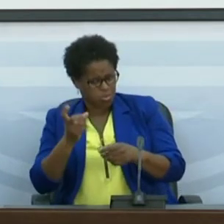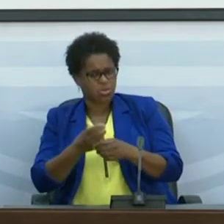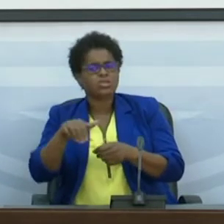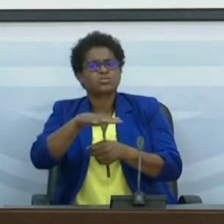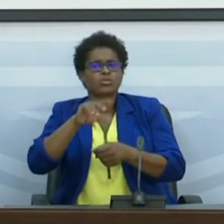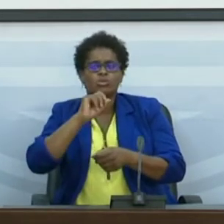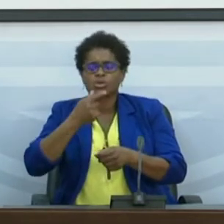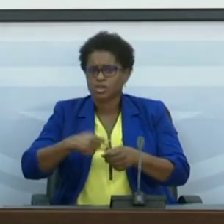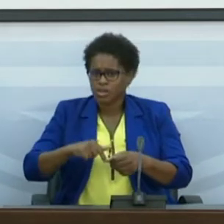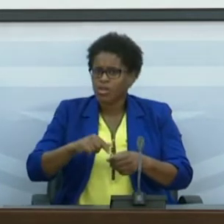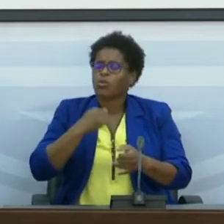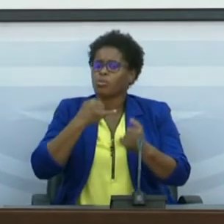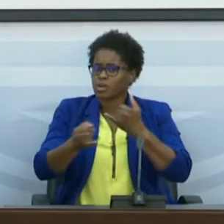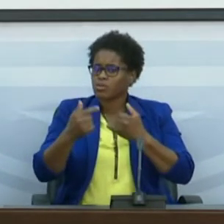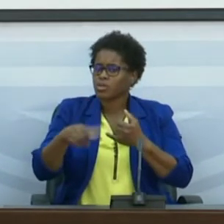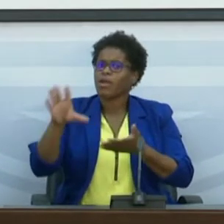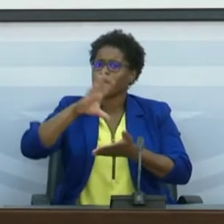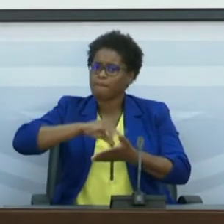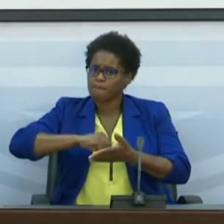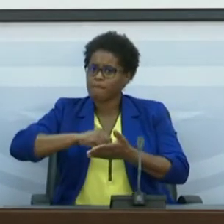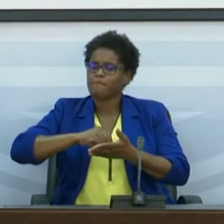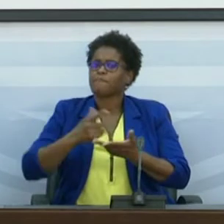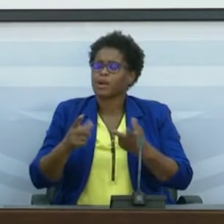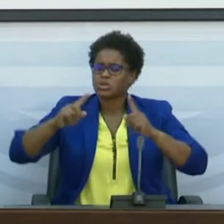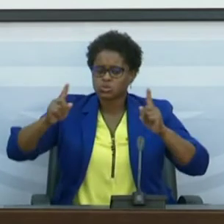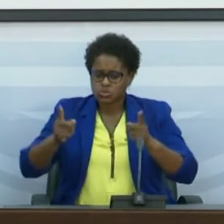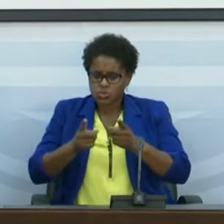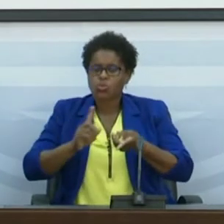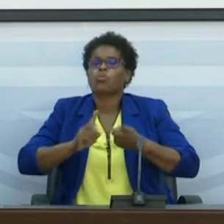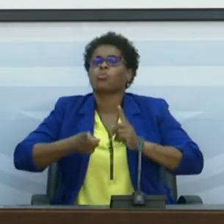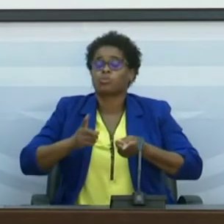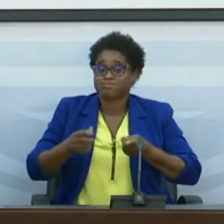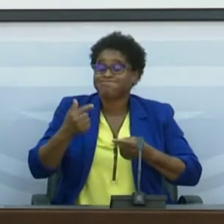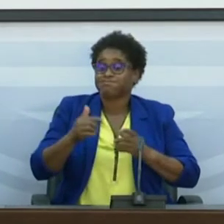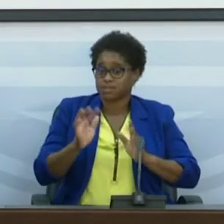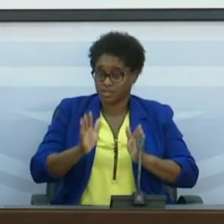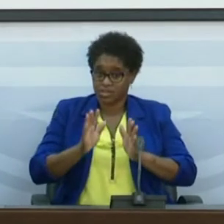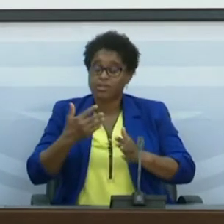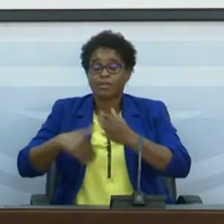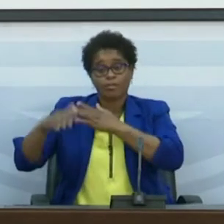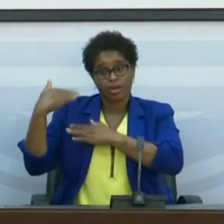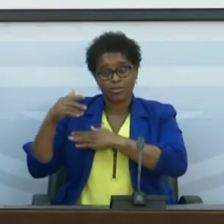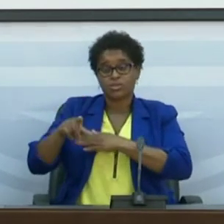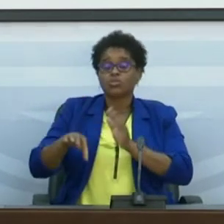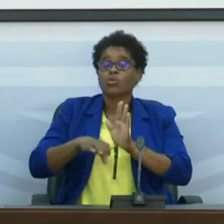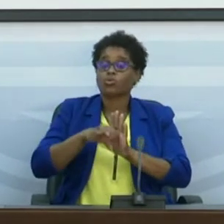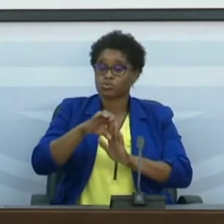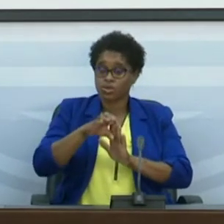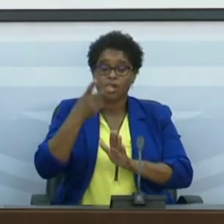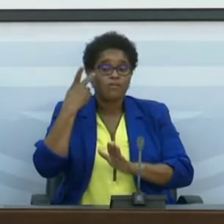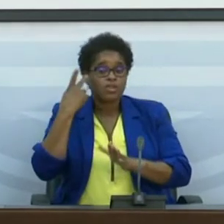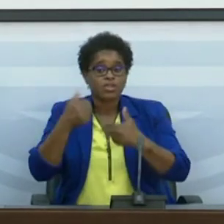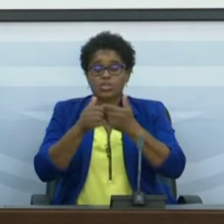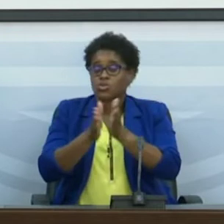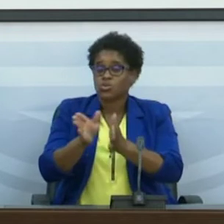risco de ter, novamente, mais restrições do que aquelas que já temos e isso irá condicionar a vida de todos nós. Por